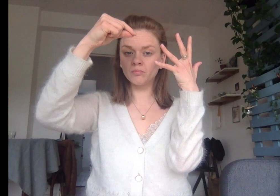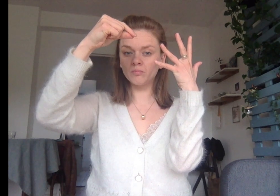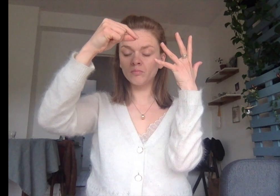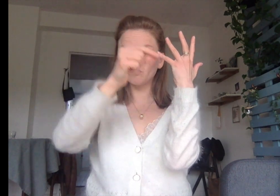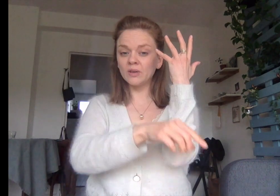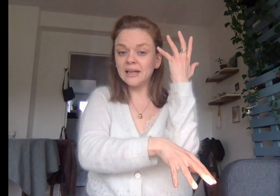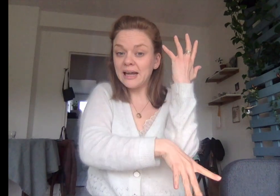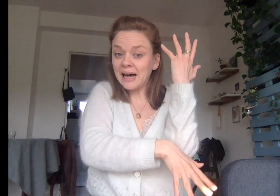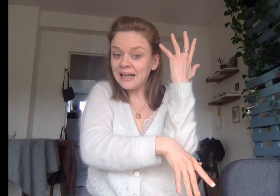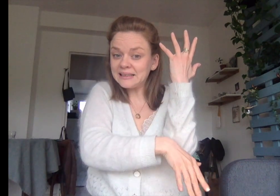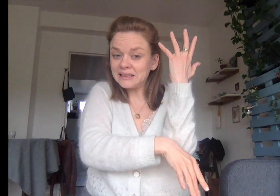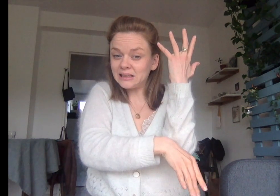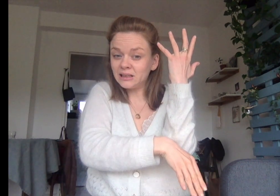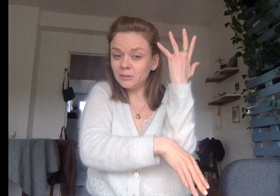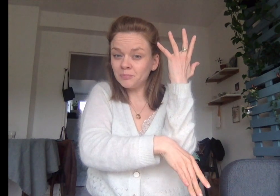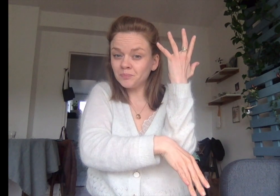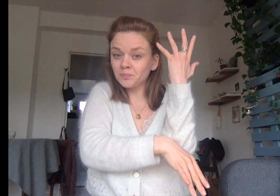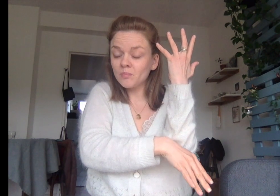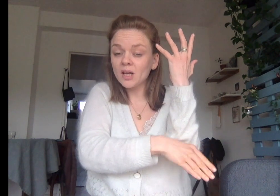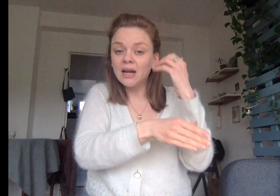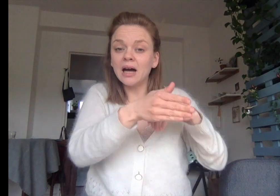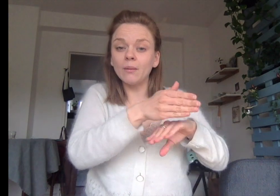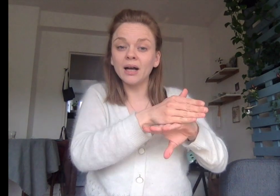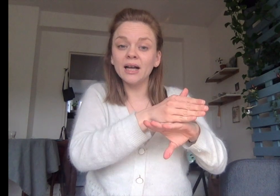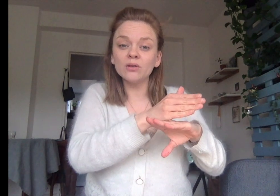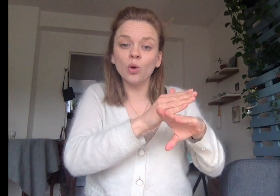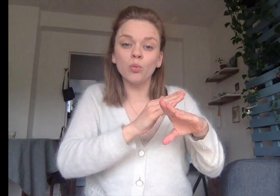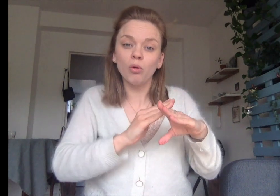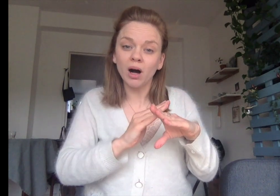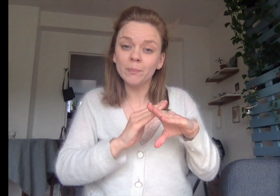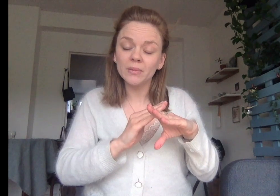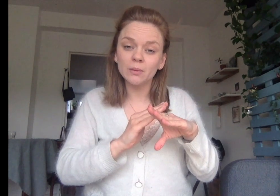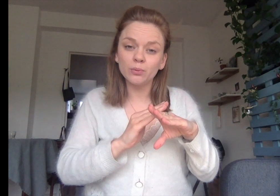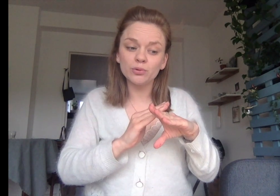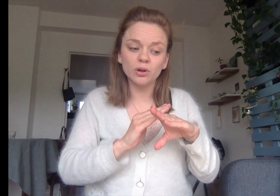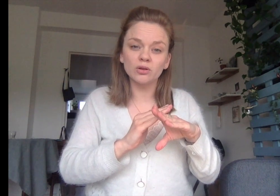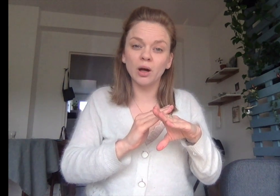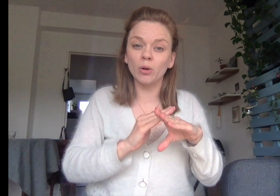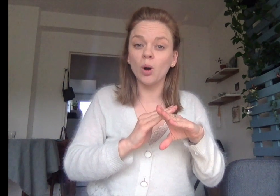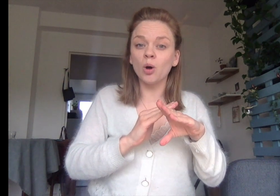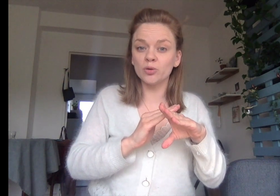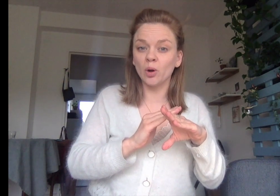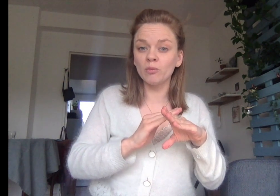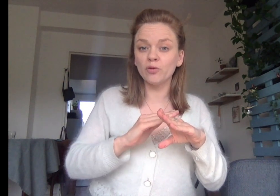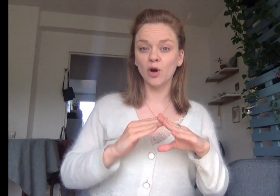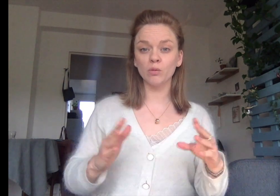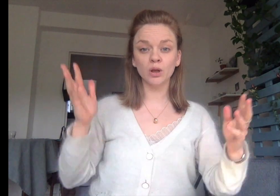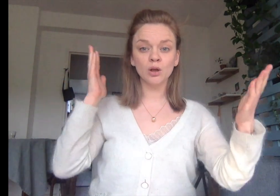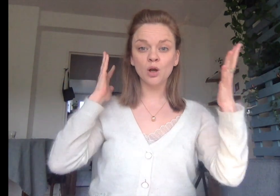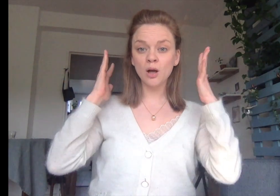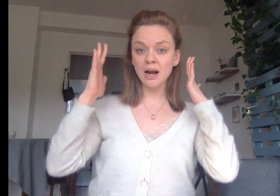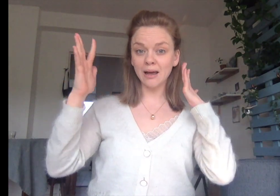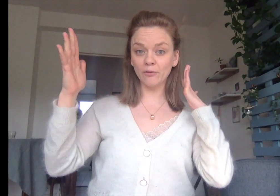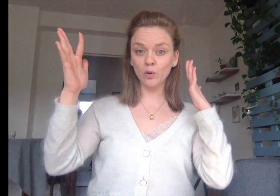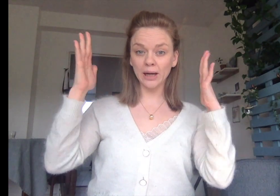Les racines. L'arbre est en bois. Et plusieurs arbres ensemble forment la forêt.